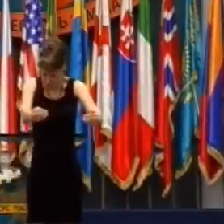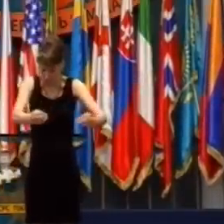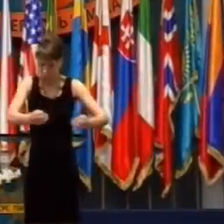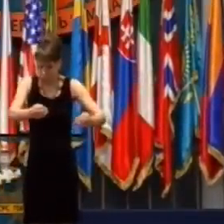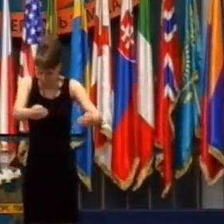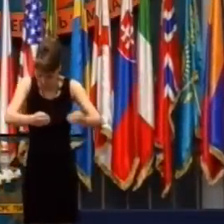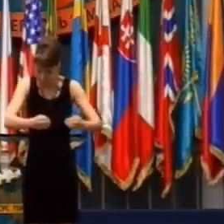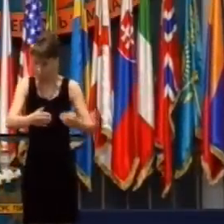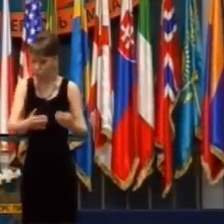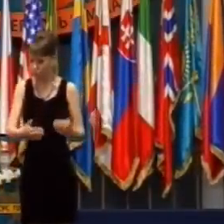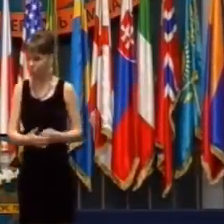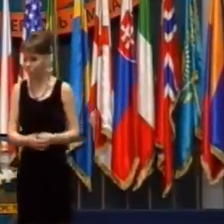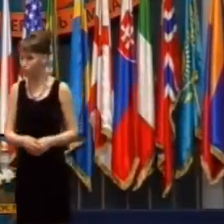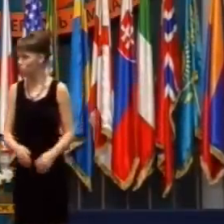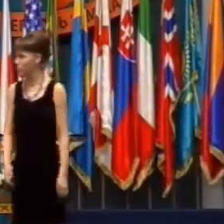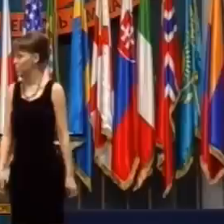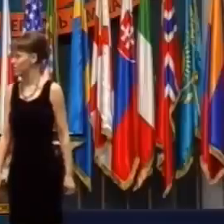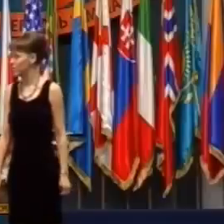kúsok posunul dopredu.